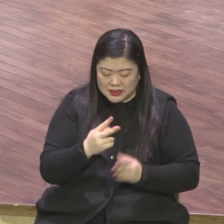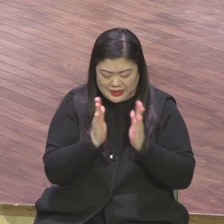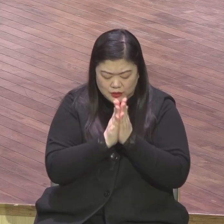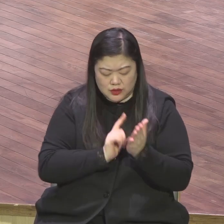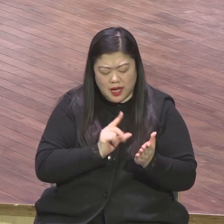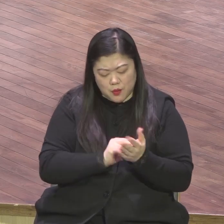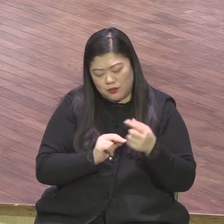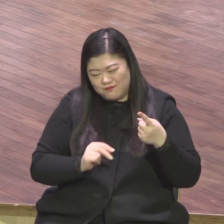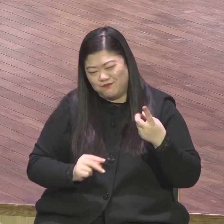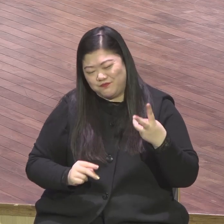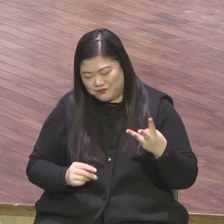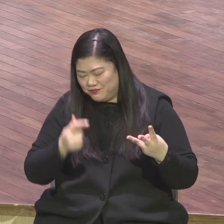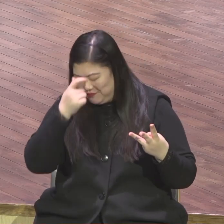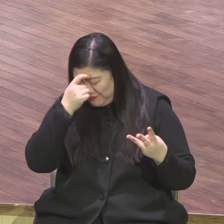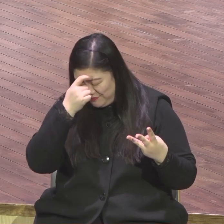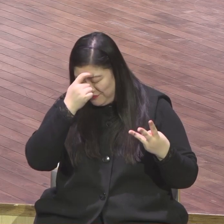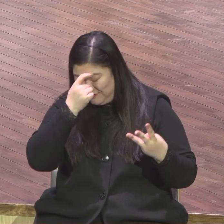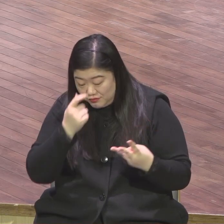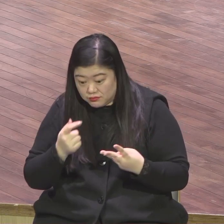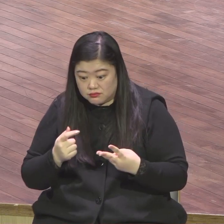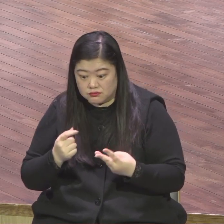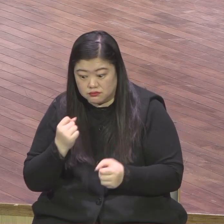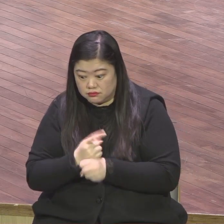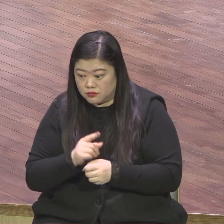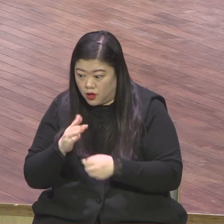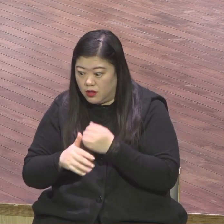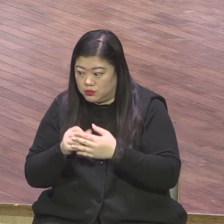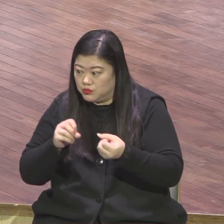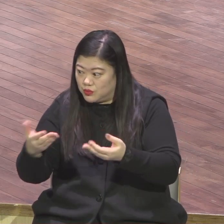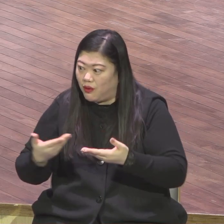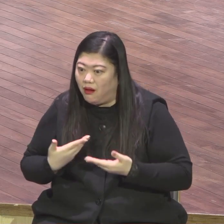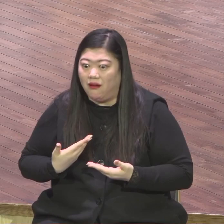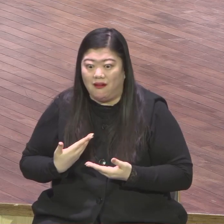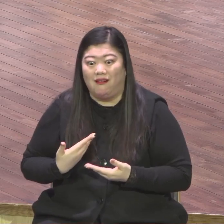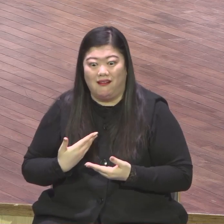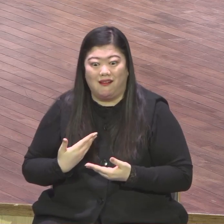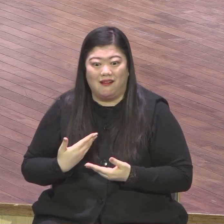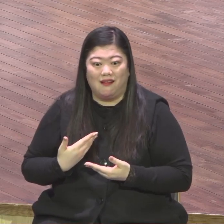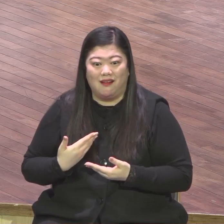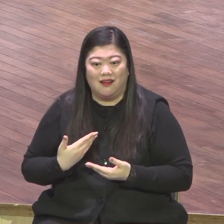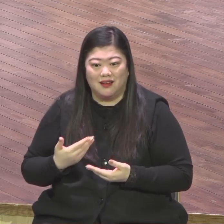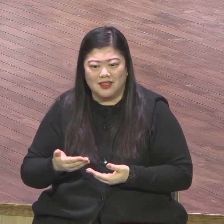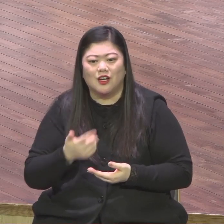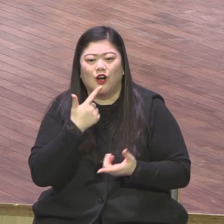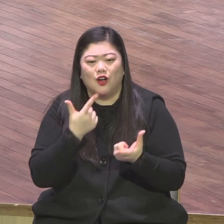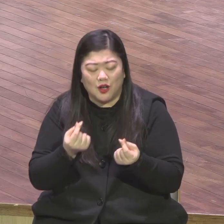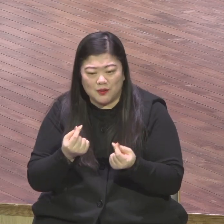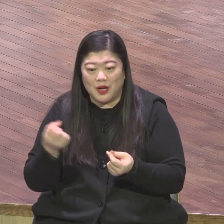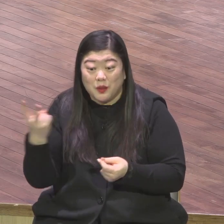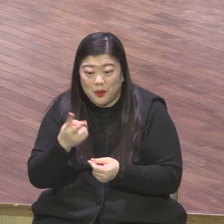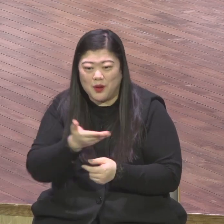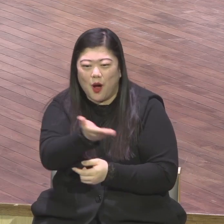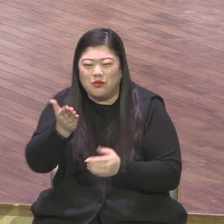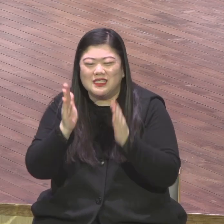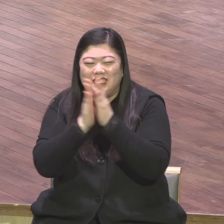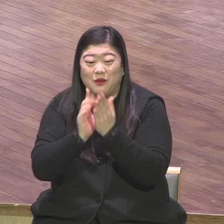내내 은약 잡고 기도하면 세밀하게 기도 제목을 보면요 이 사람이 믿고 선 건지 안 믿고 선 건지 책자가 나와요